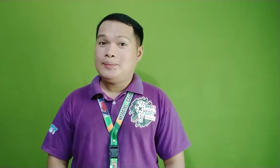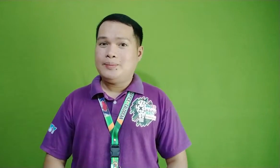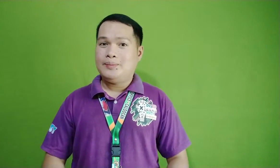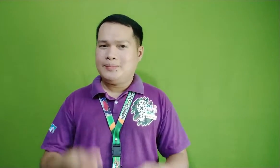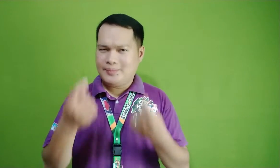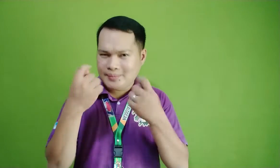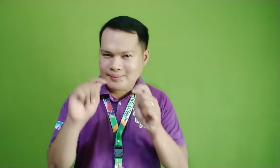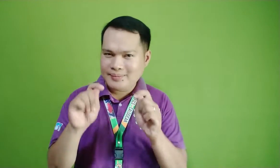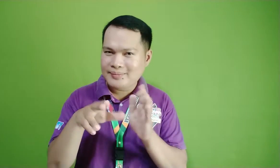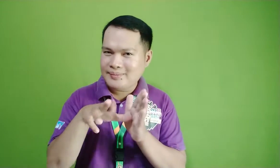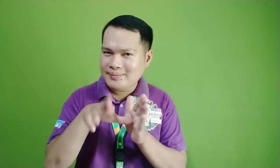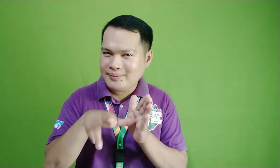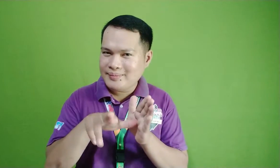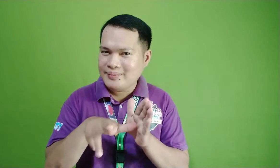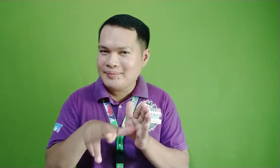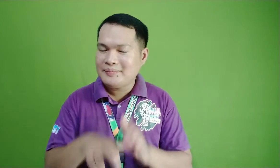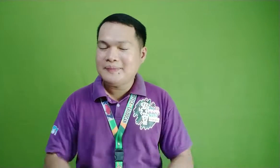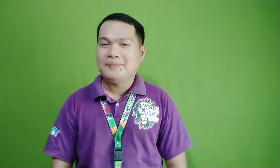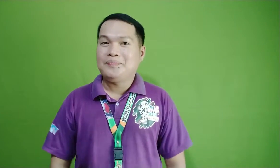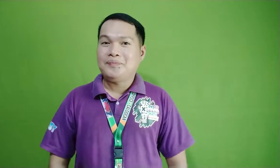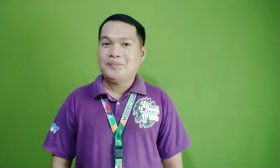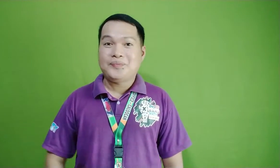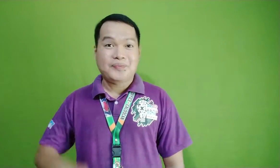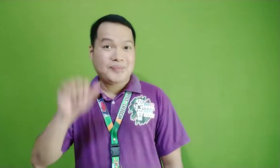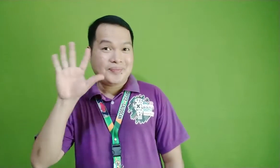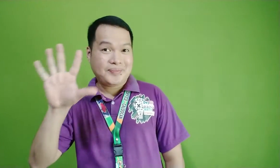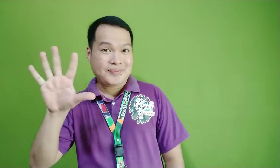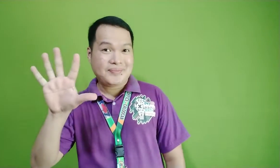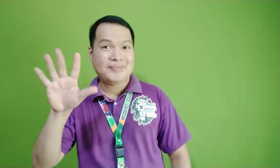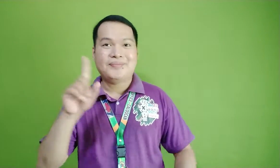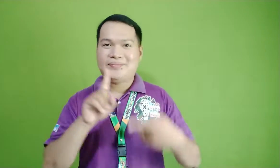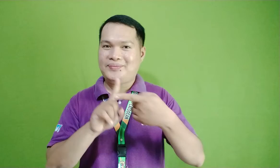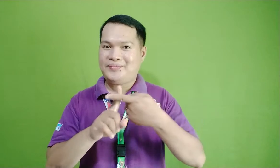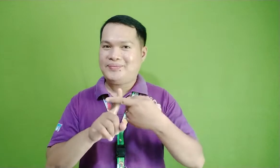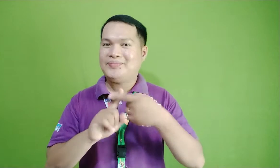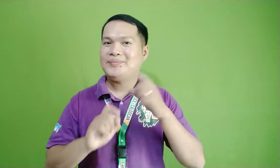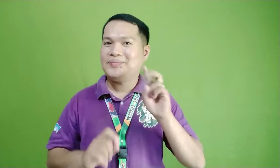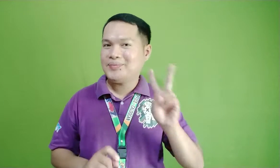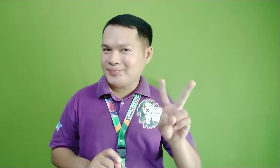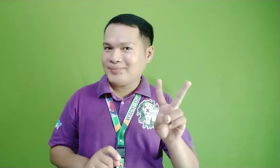Ngayon, subukan natin mag-review. 5 plus 2